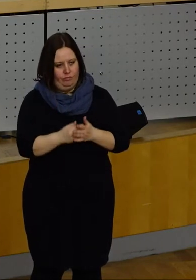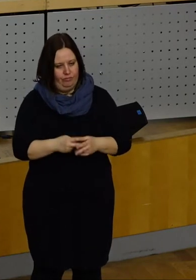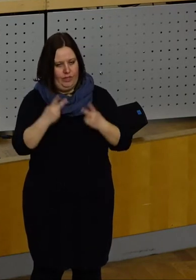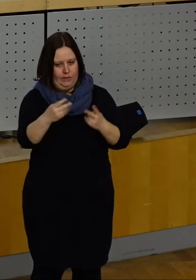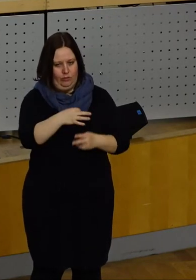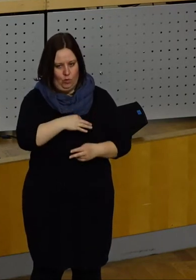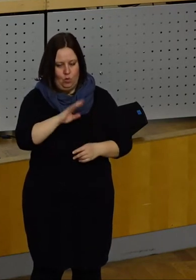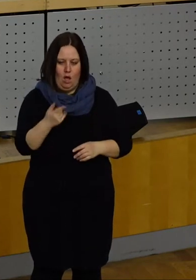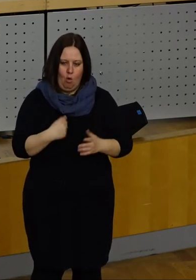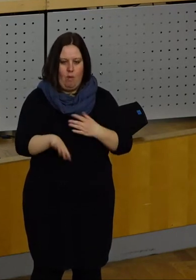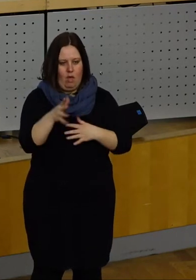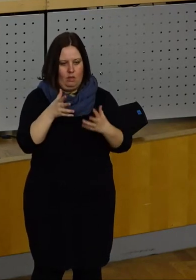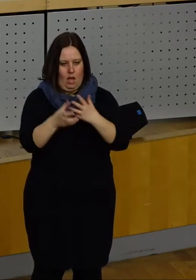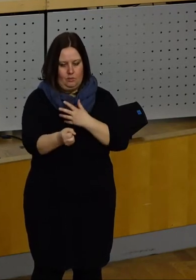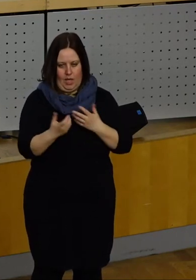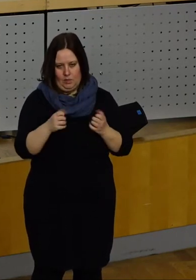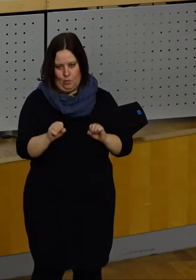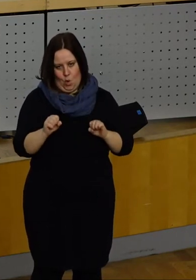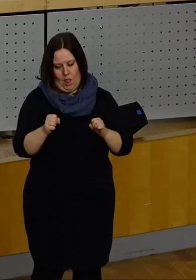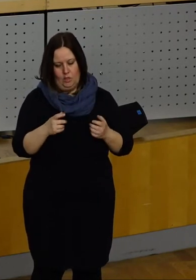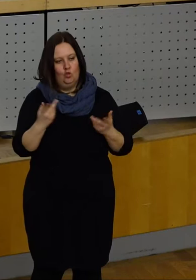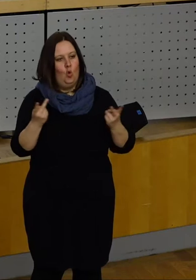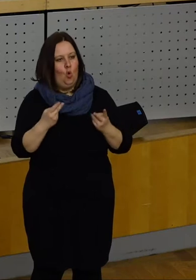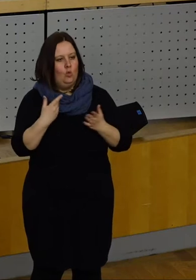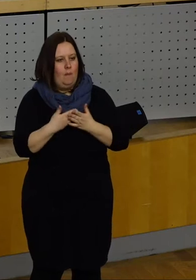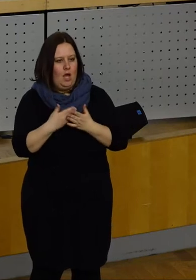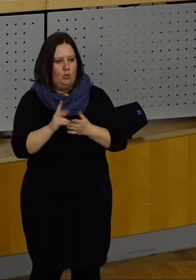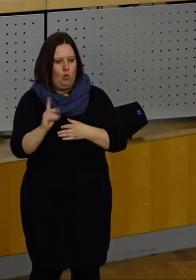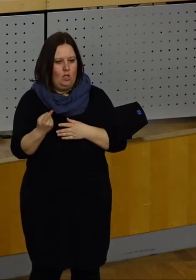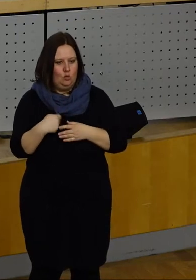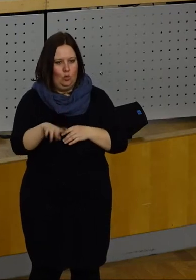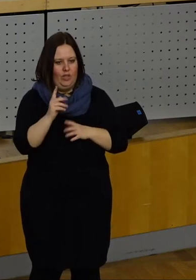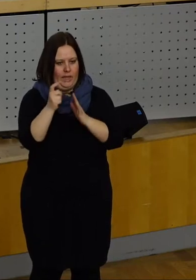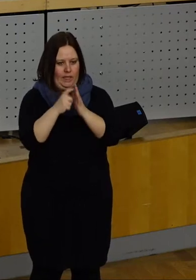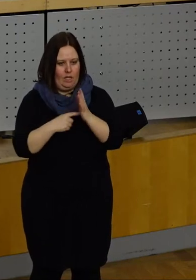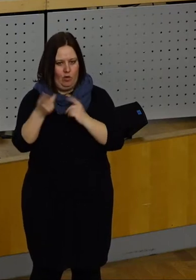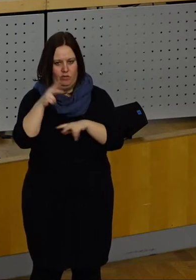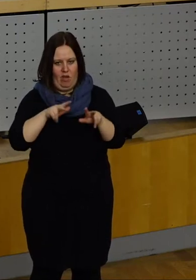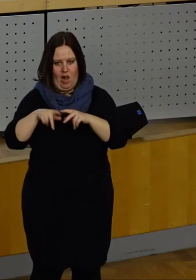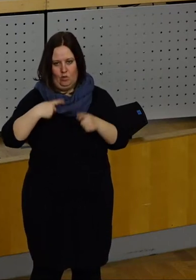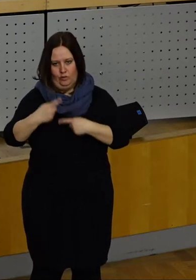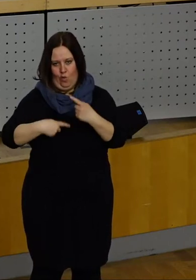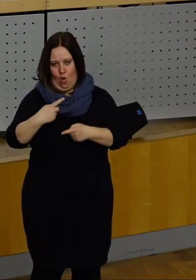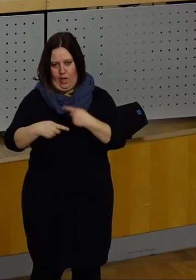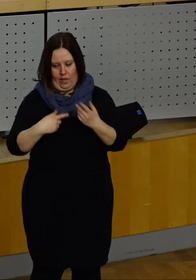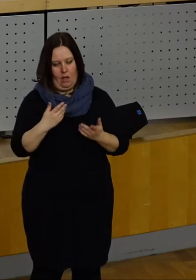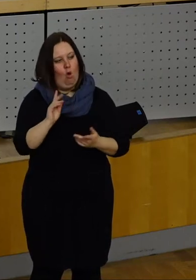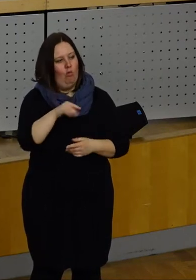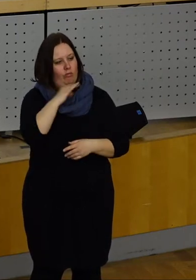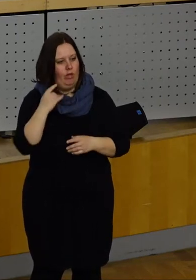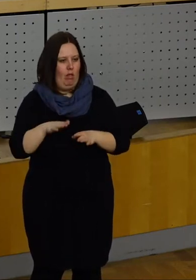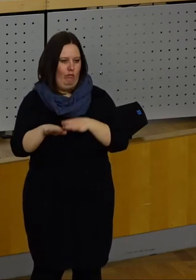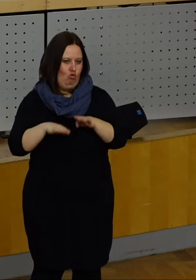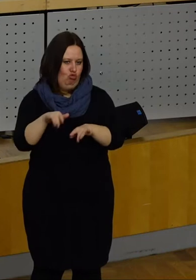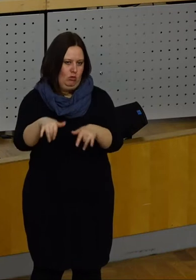stellt und somit auch für mehr Transparenz sorgt. Oder weiterhin die Digitalisierung von Verwaltungsvorgängen. Auch hier haben wir große